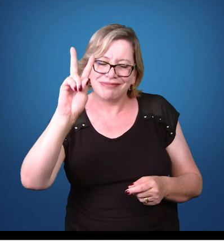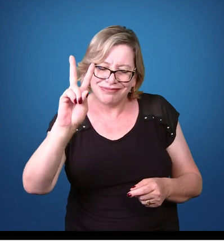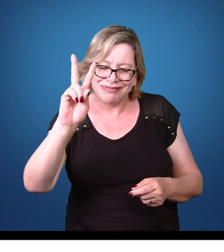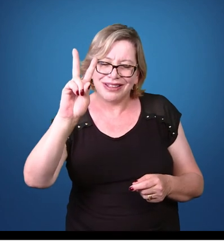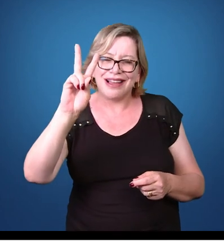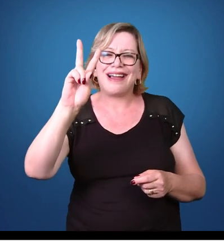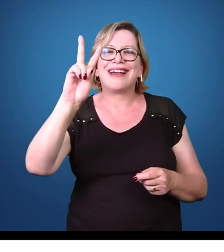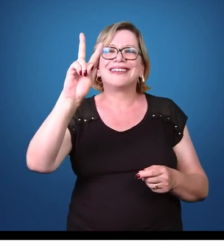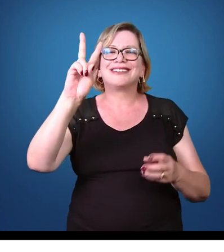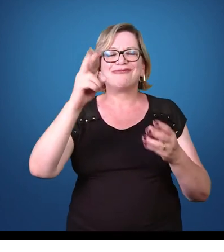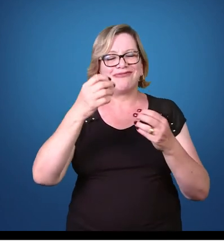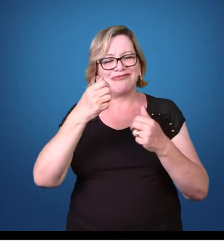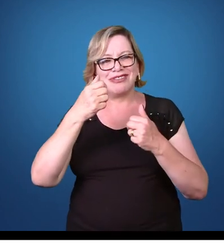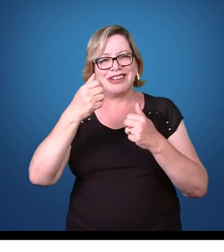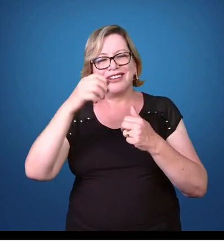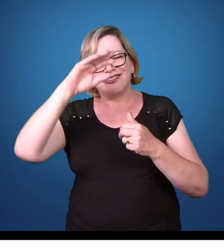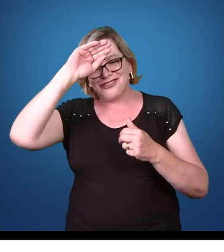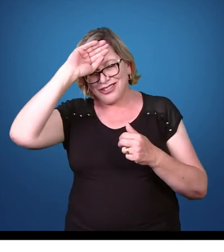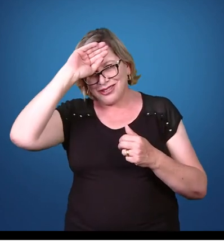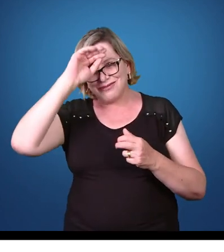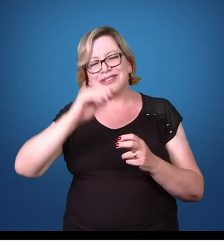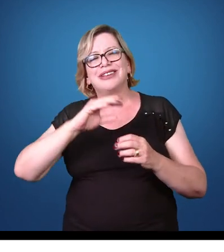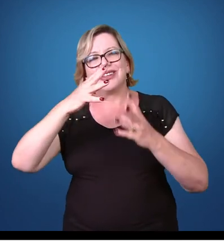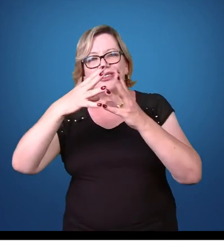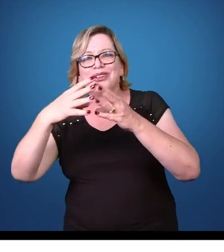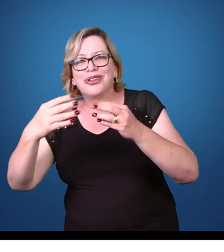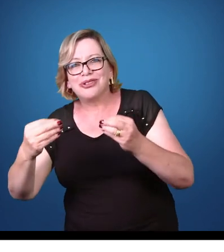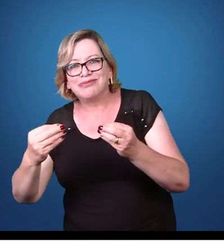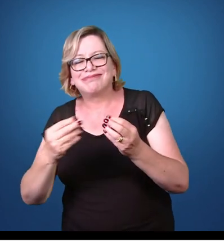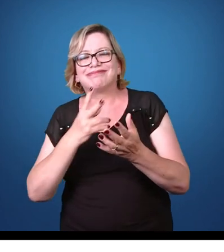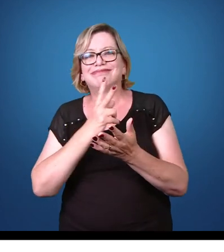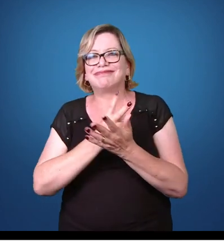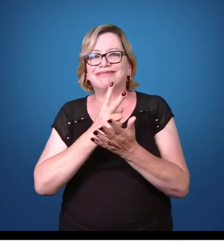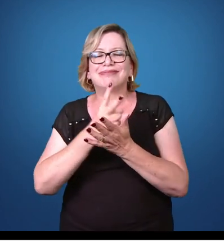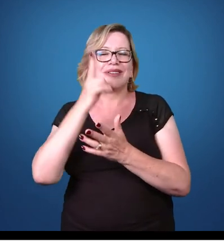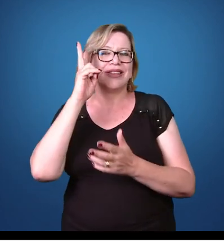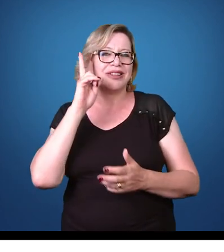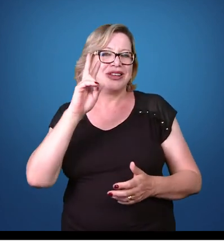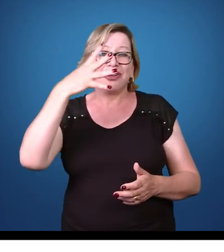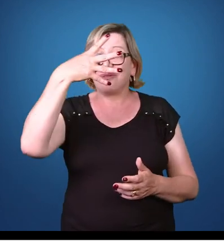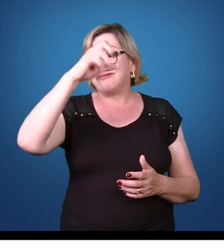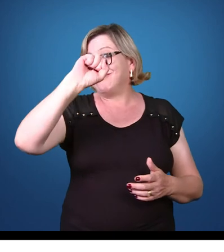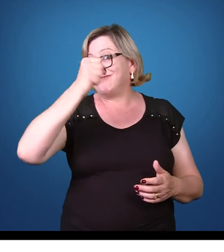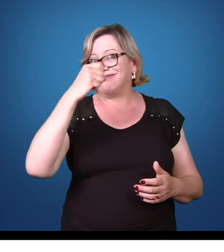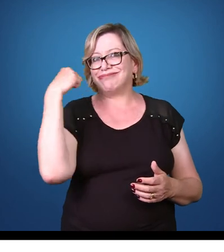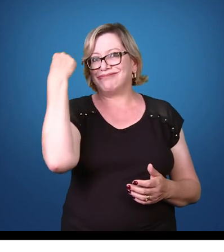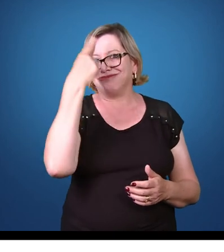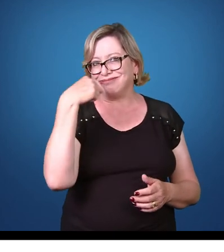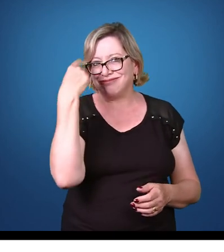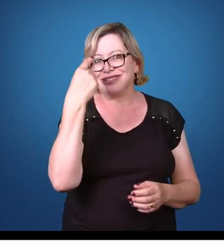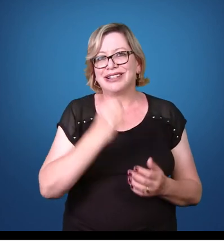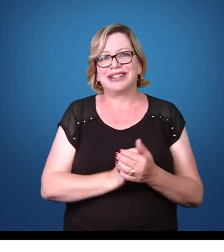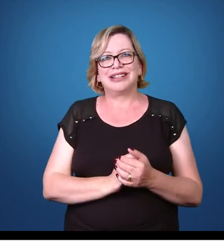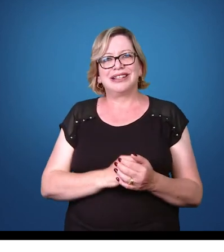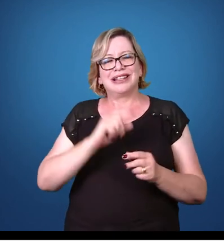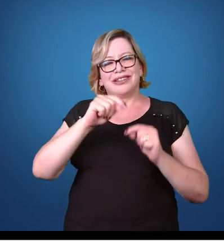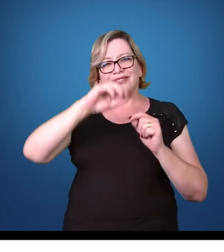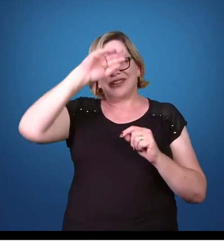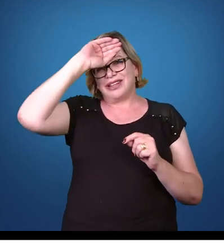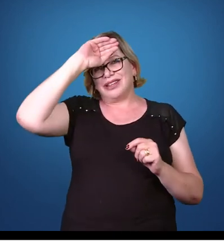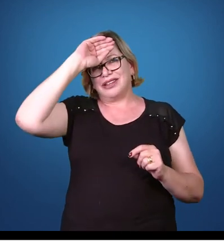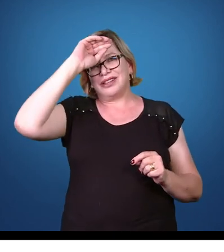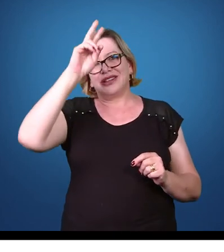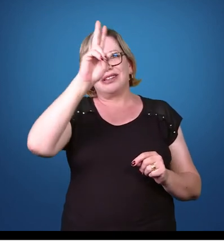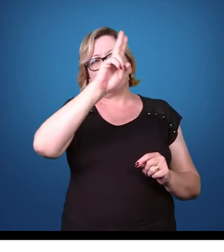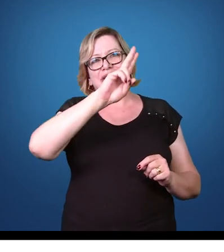48 horas outra febre vem e assim sucessivamente. Esse tipo de febre é